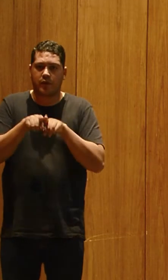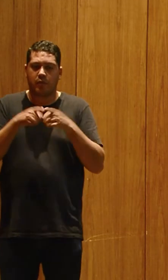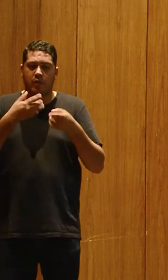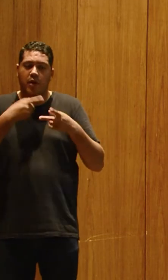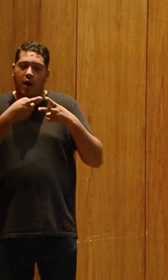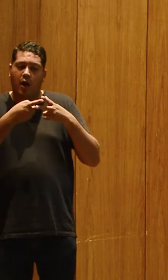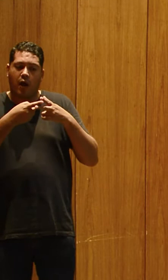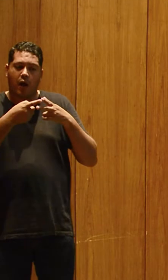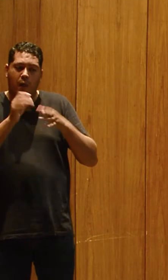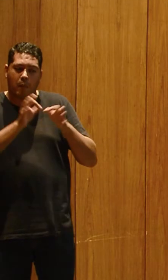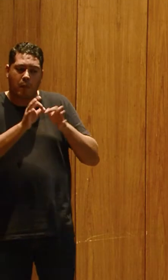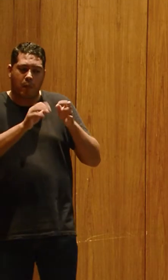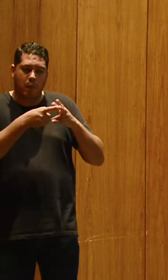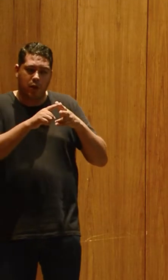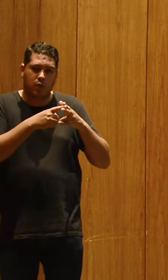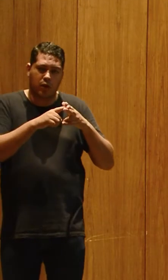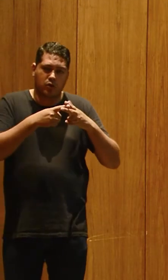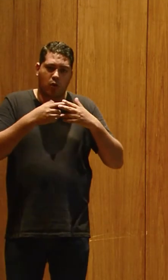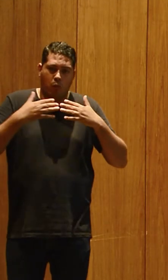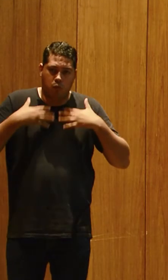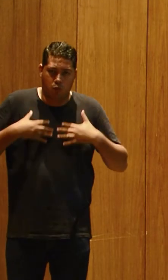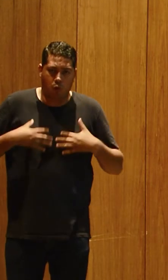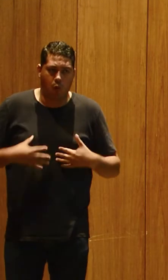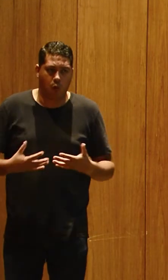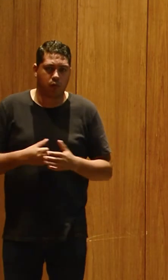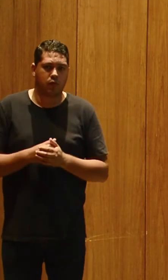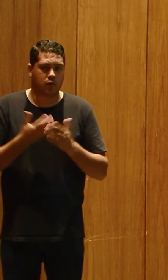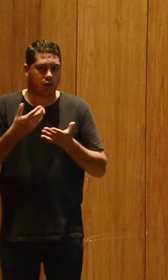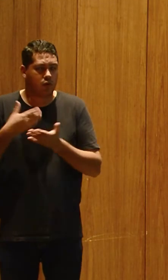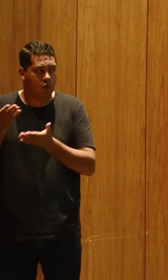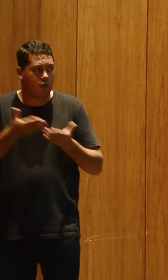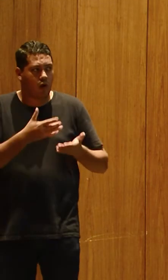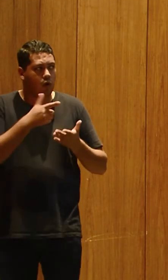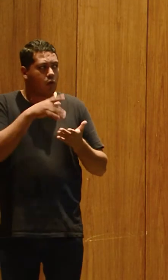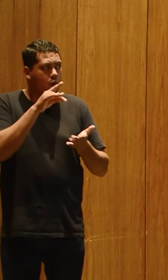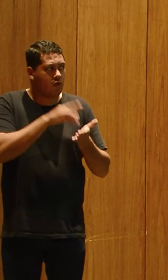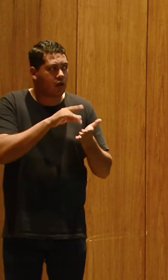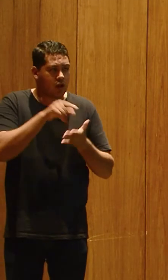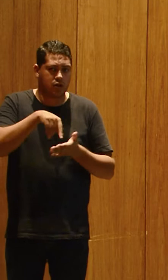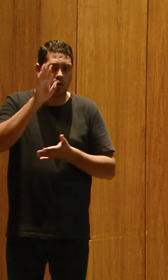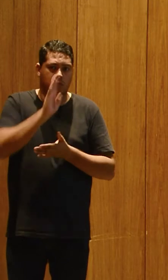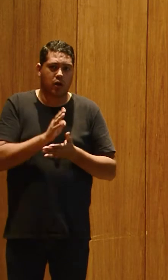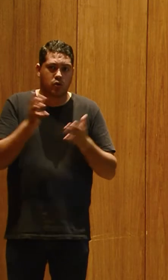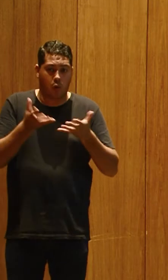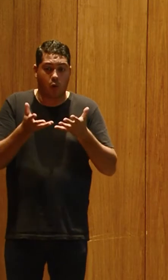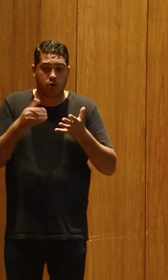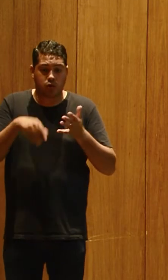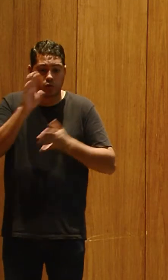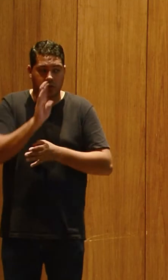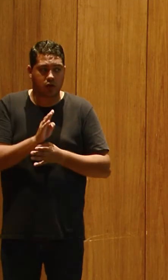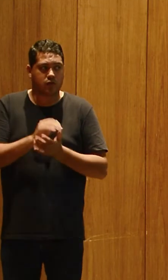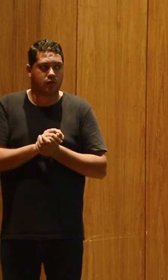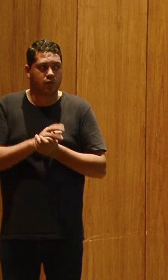manutenção do equilíbrio corporal. E aí, eu venho trazer uma realidade que é do Brasil, uma realidade atual do Brasil, que